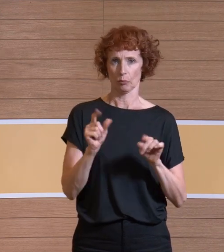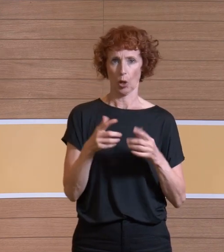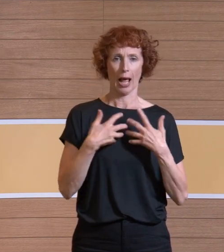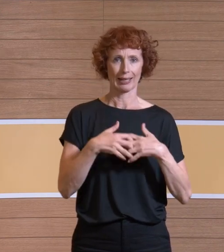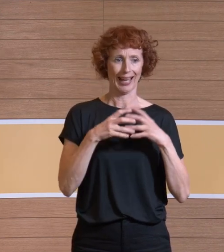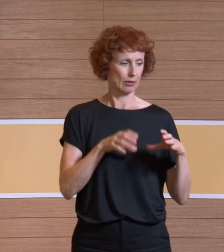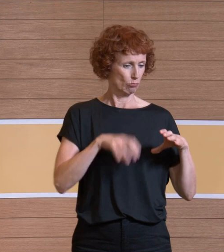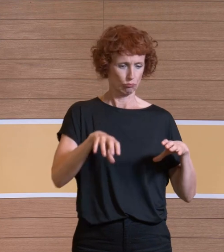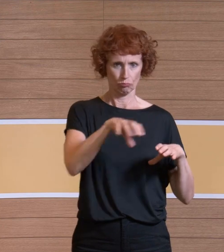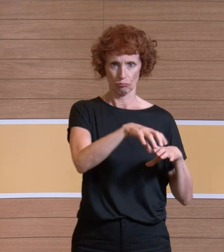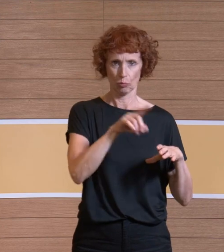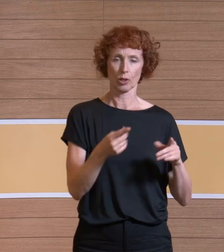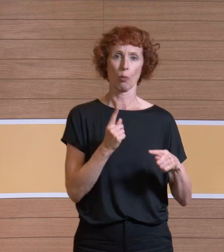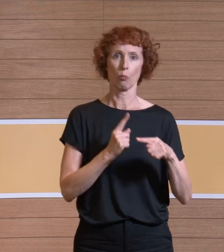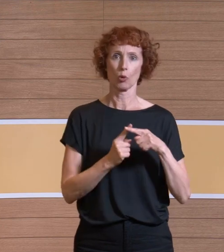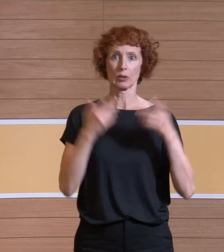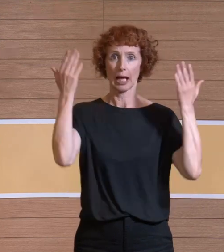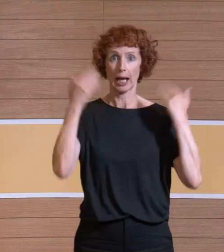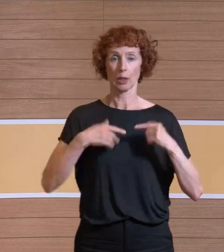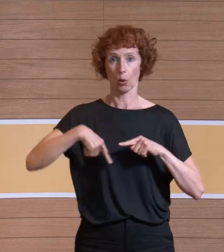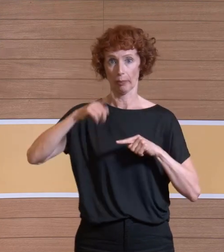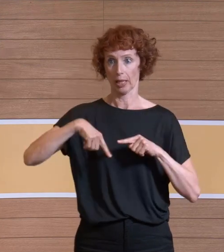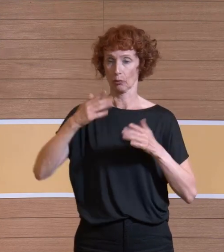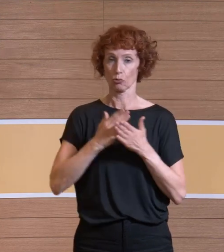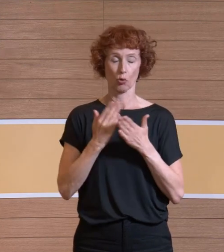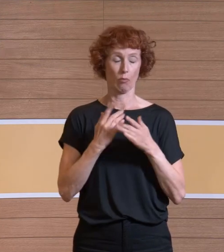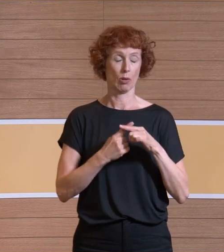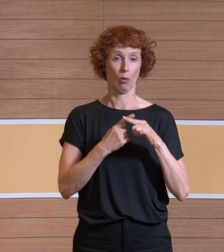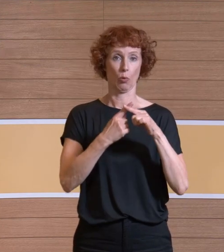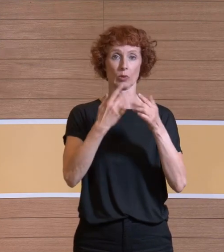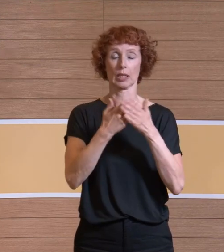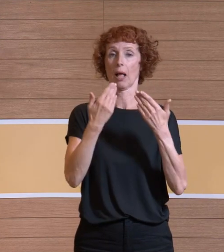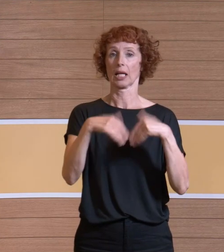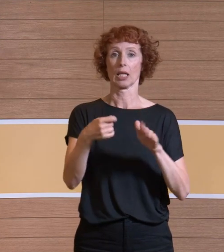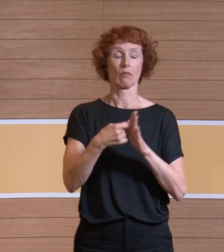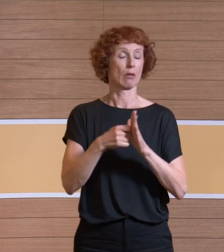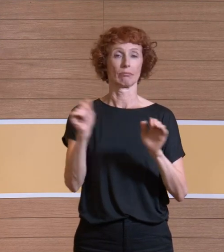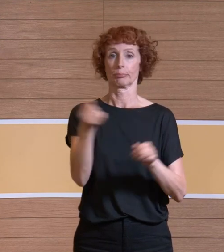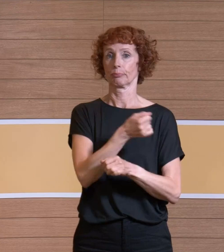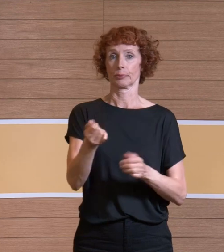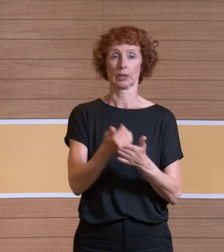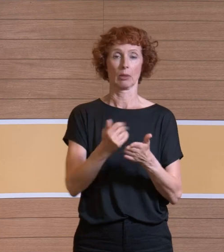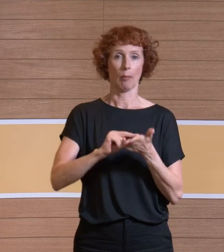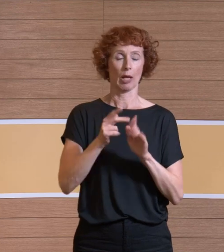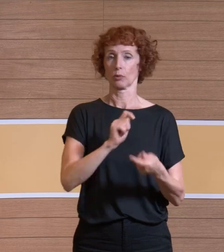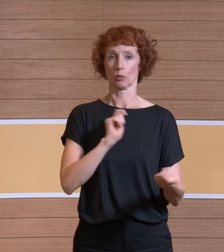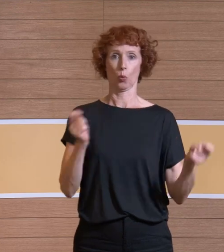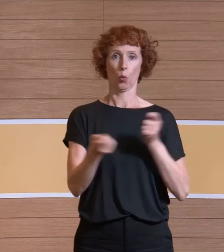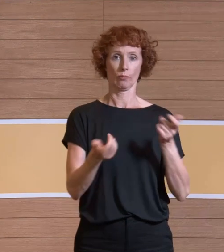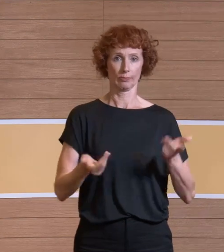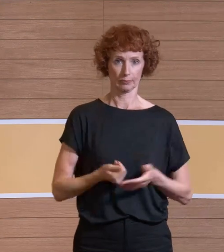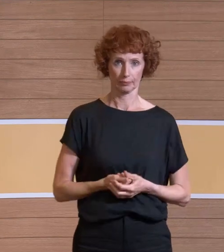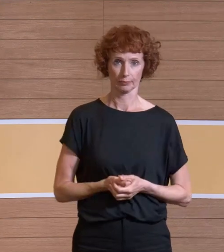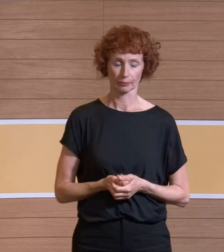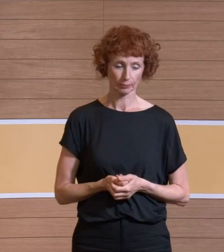Hintergrundpegel haben, werden wir zu laut sein und den Grenzwert nicht einhalten. Und das bedeutet ja für die Planung, ich muss was anderes machen. Das geht ja so nicht.